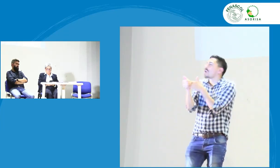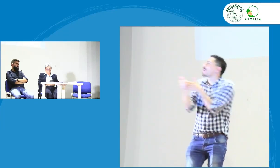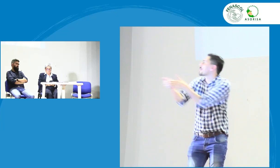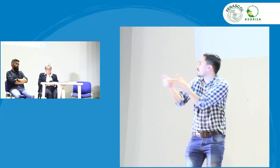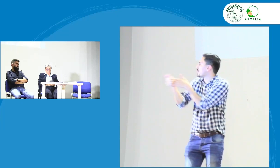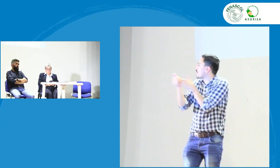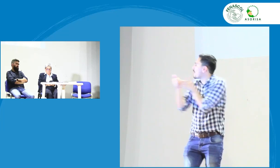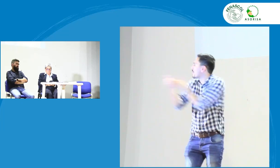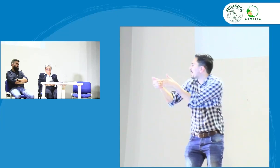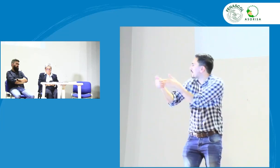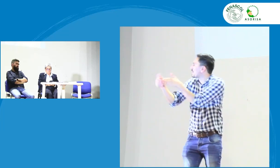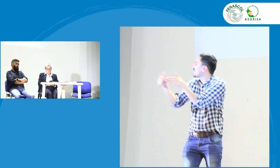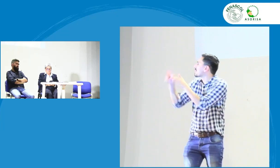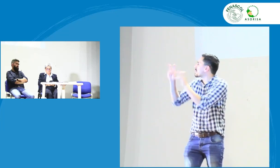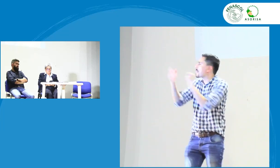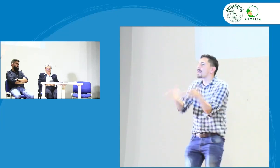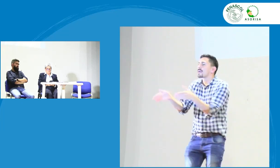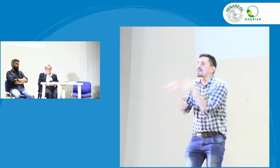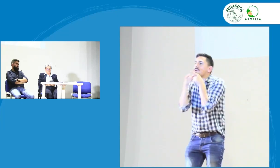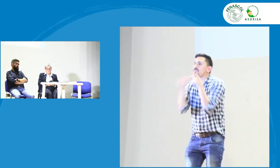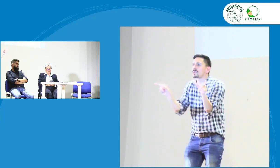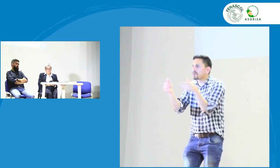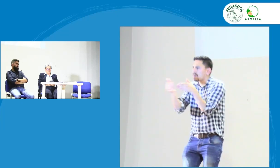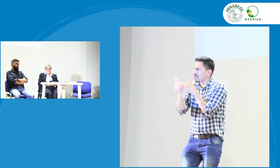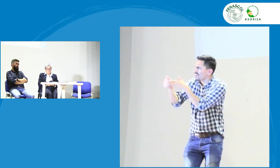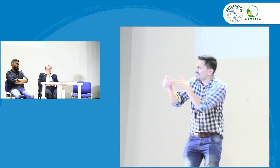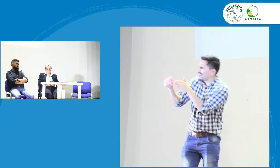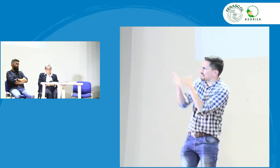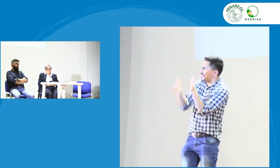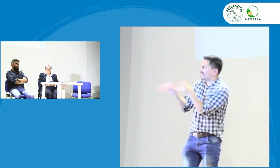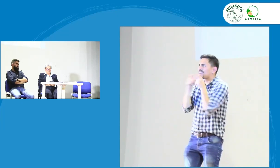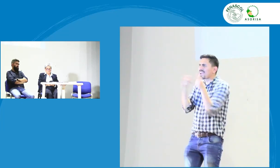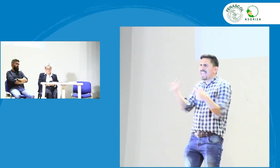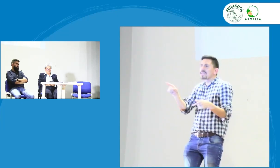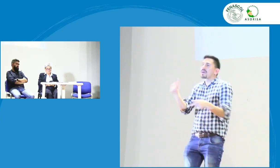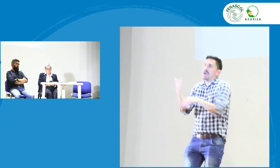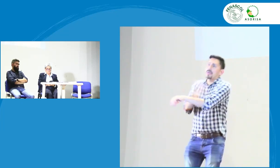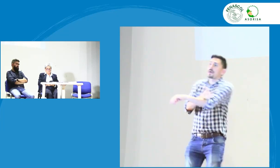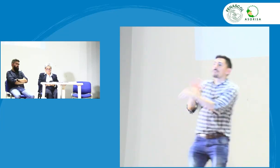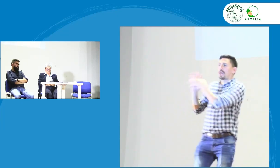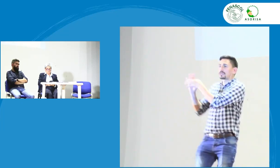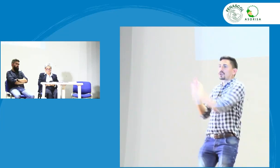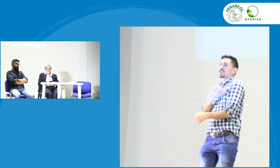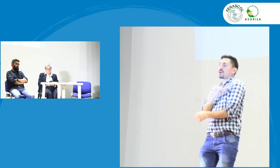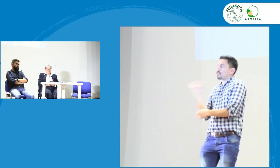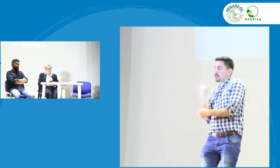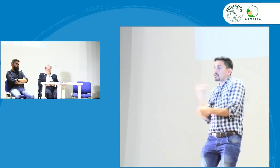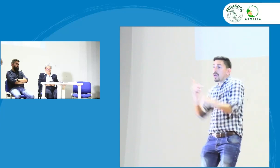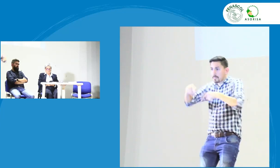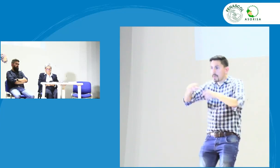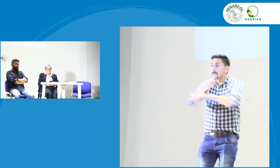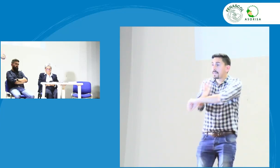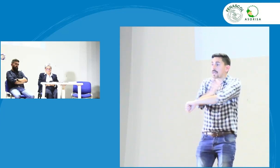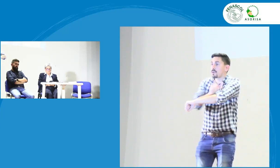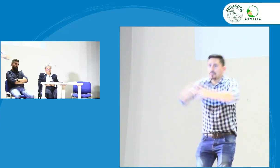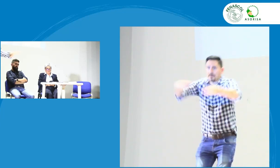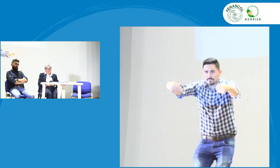precomité está planeando unas guías para la planeación lingüística desde FENASCOL desde el INSOR